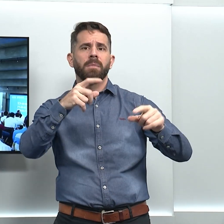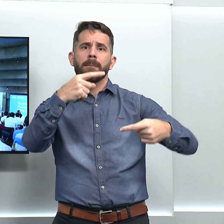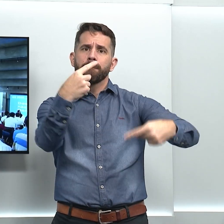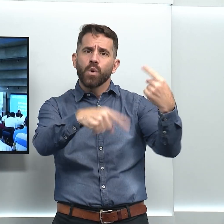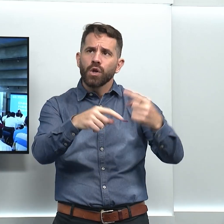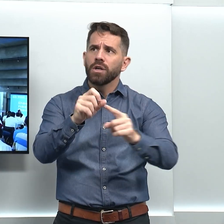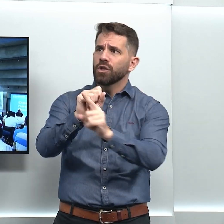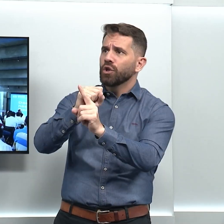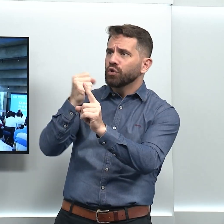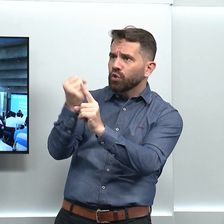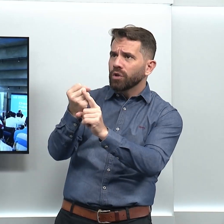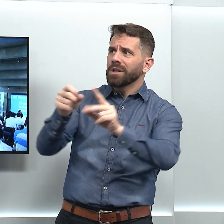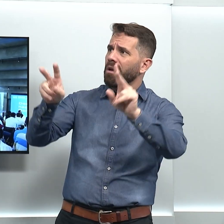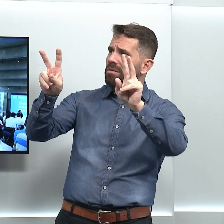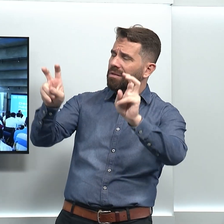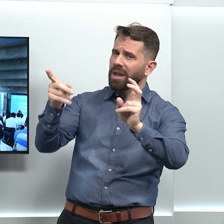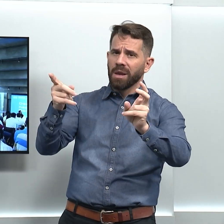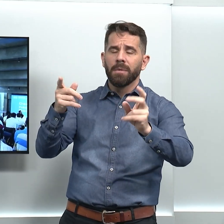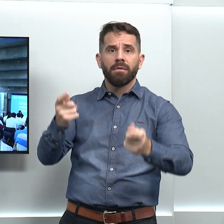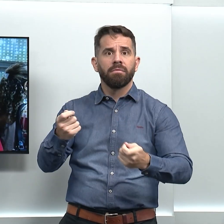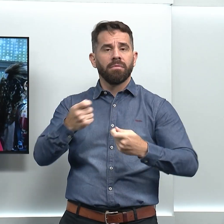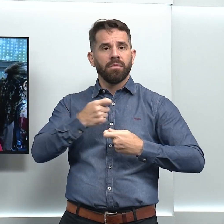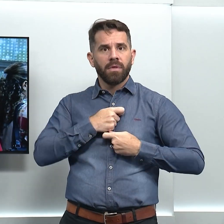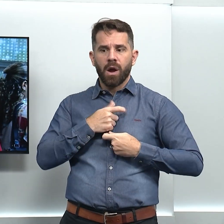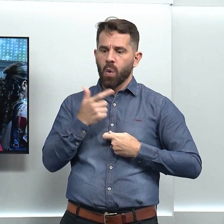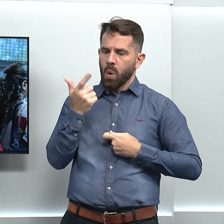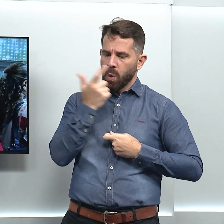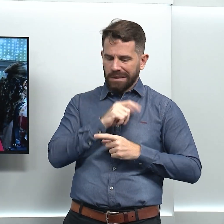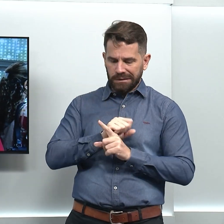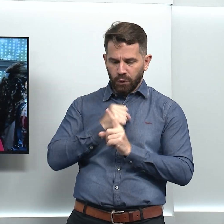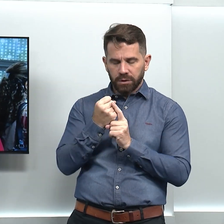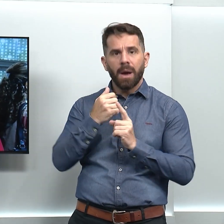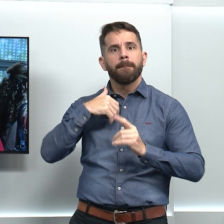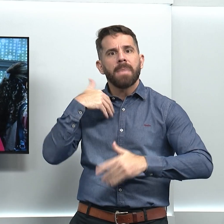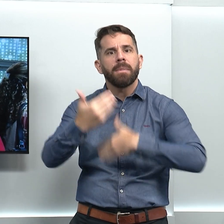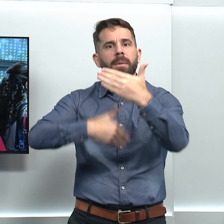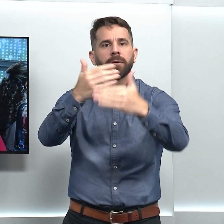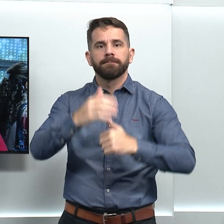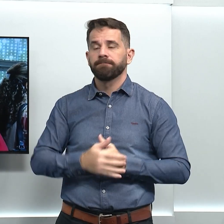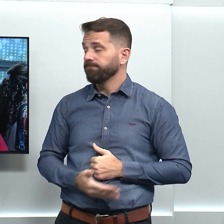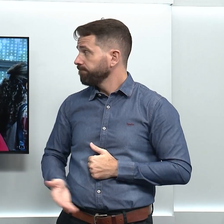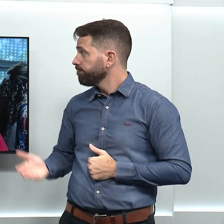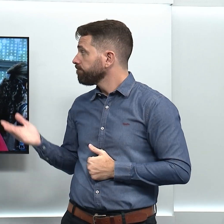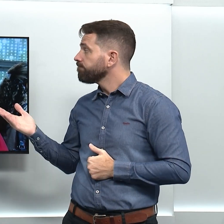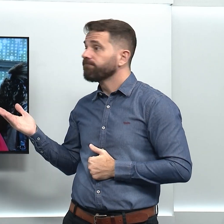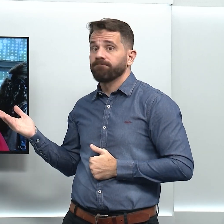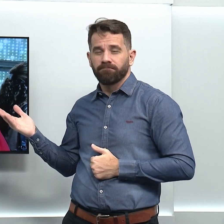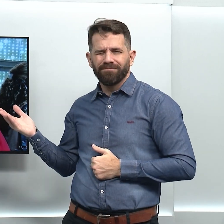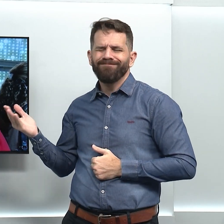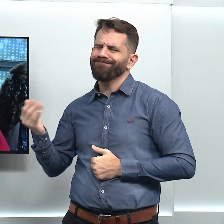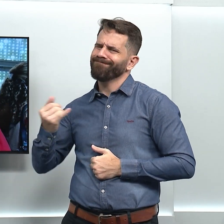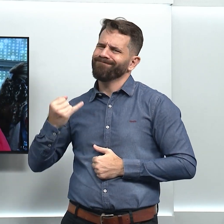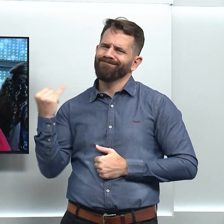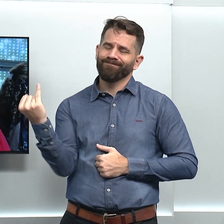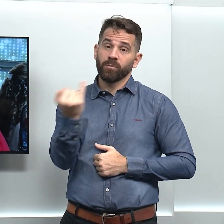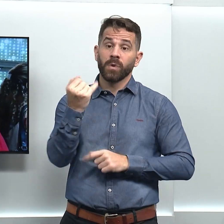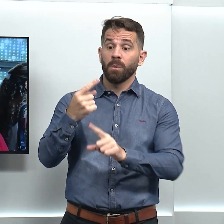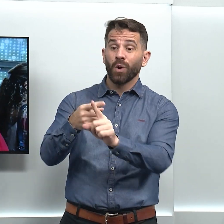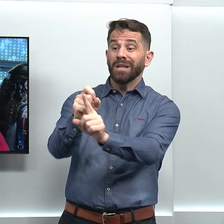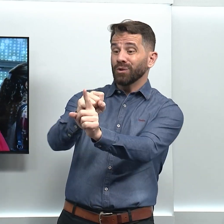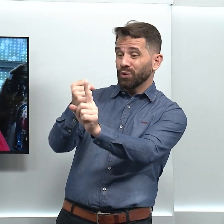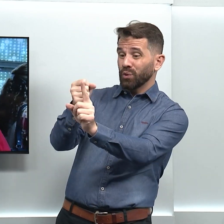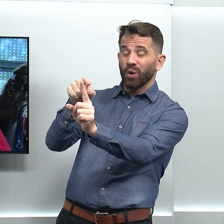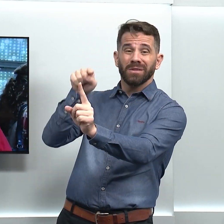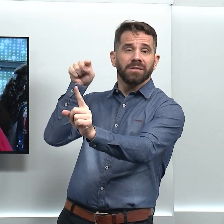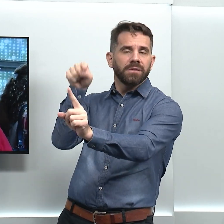construir uma sociedade melhor. É de fundamental importância, uma vez que nós estamos com uma sociedade tão complicada